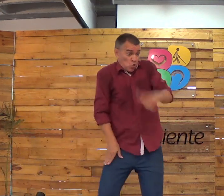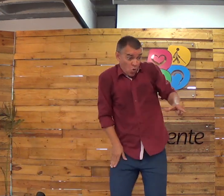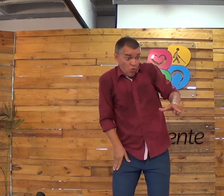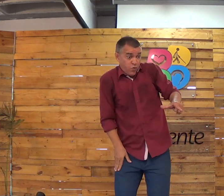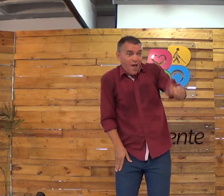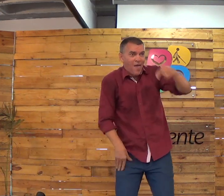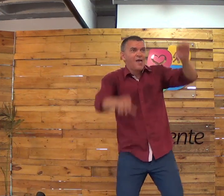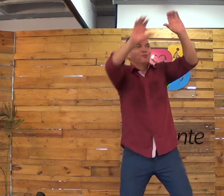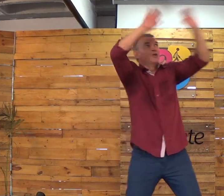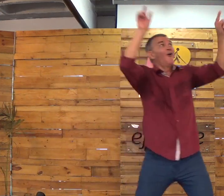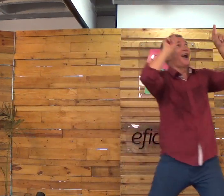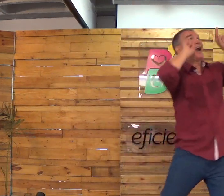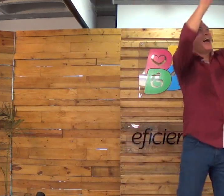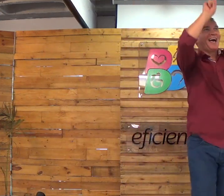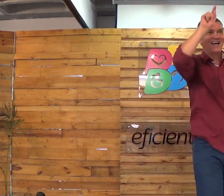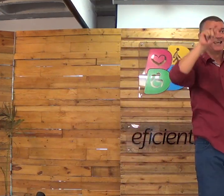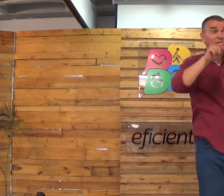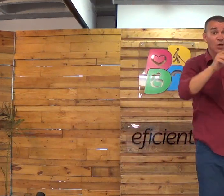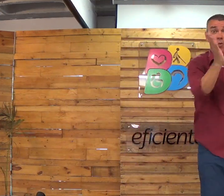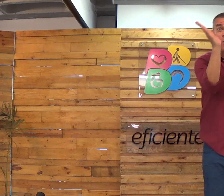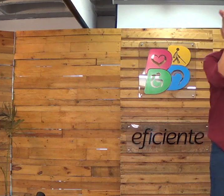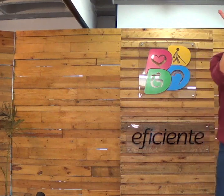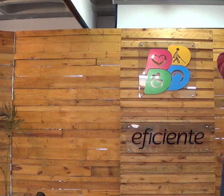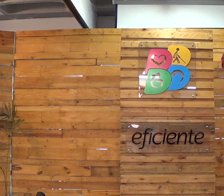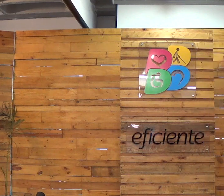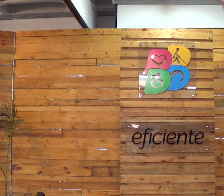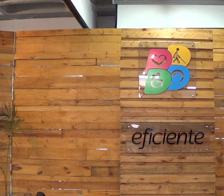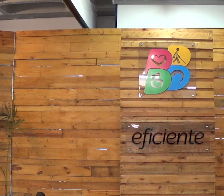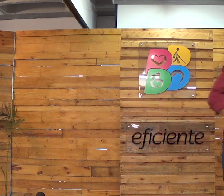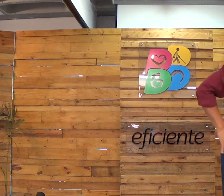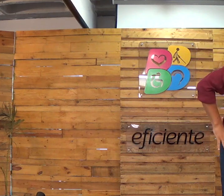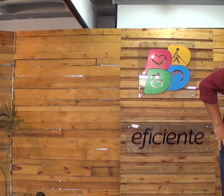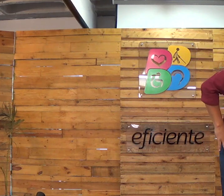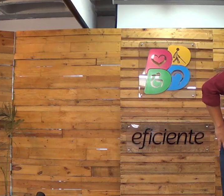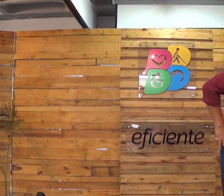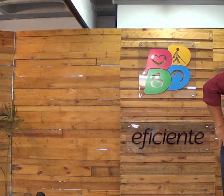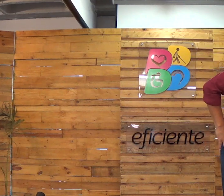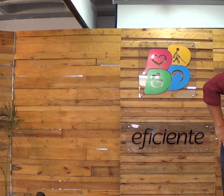Mas se você nasce de novo, você é do céu. Você tem uma identidade no céu.